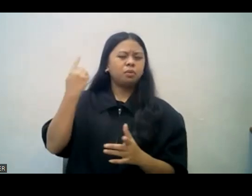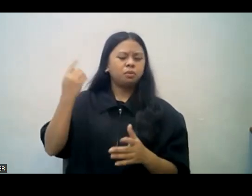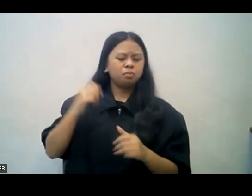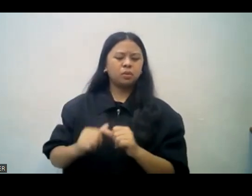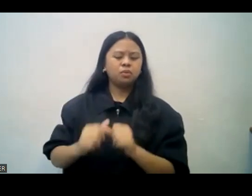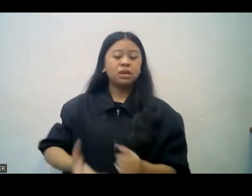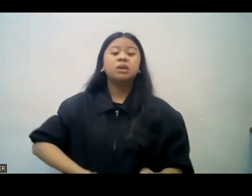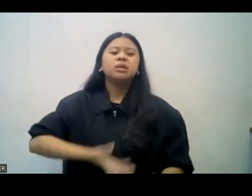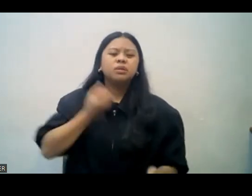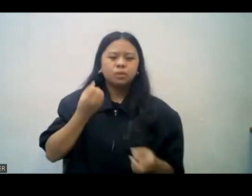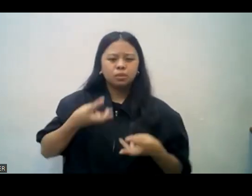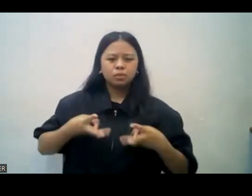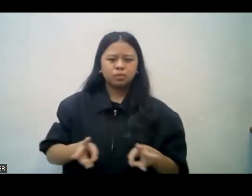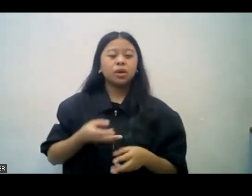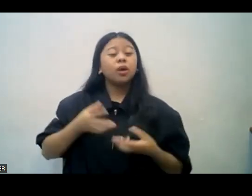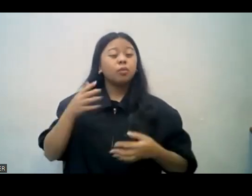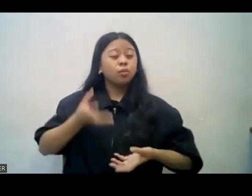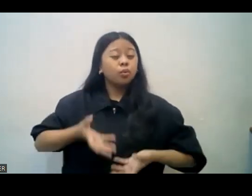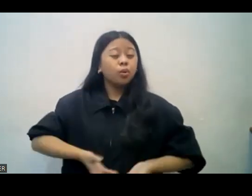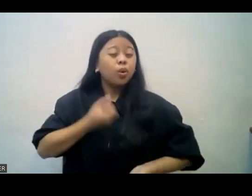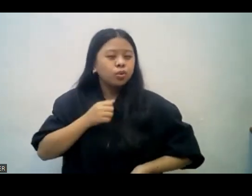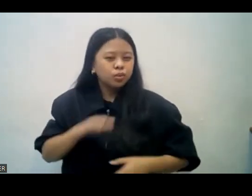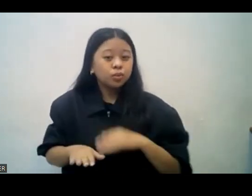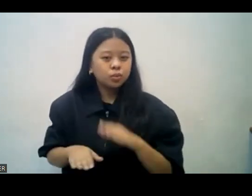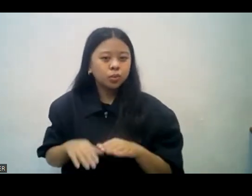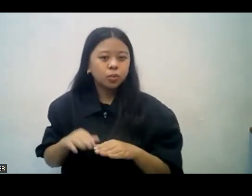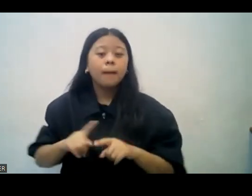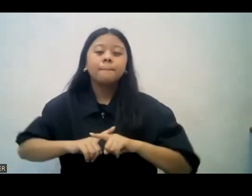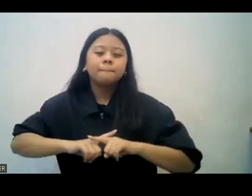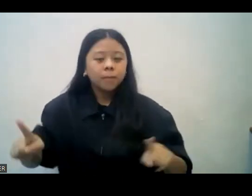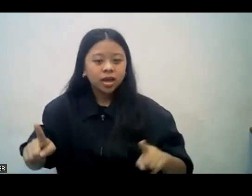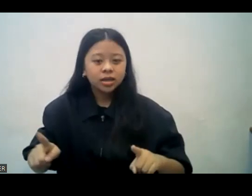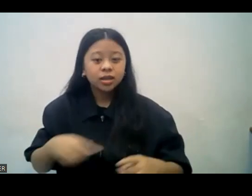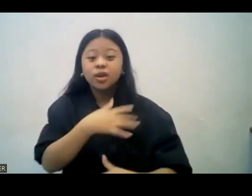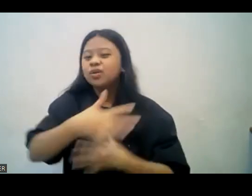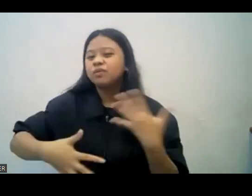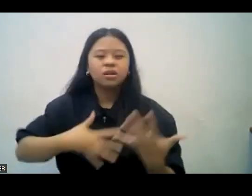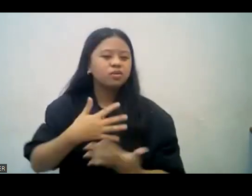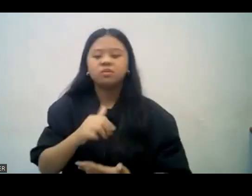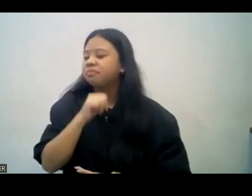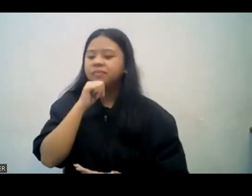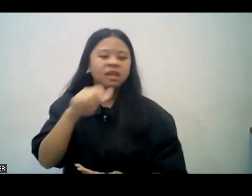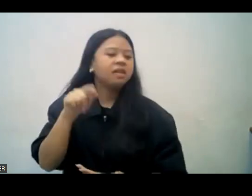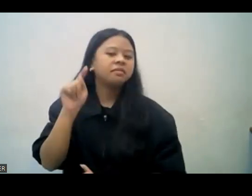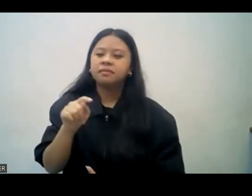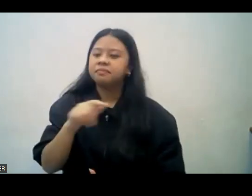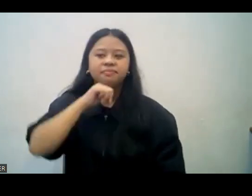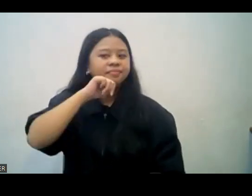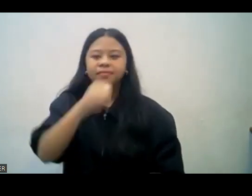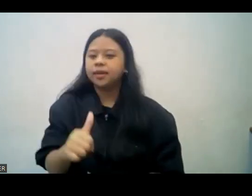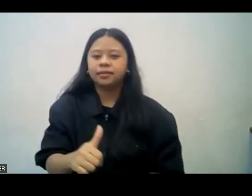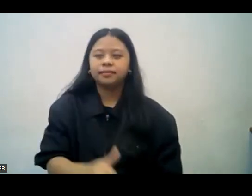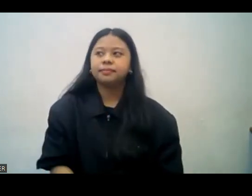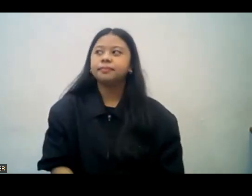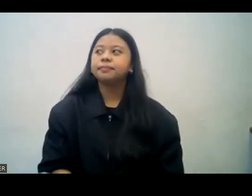sila sa sarili nilang lakad. But our fellowship is not like this. Pero yung ating pong pakikisama o fellowship ay hindi po tulad nito. Kaya our